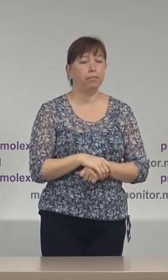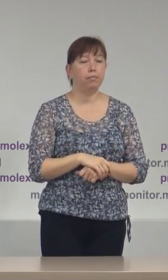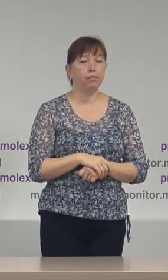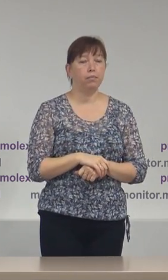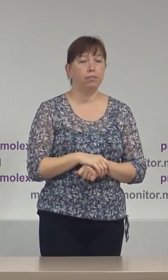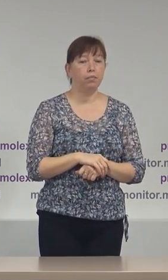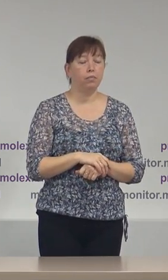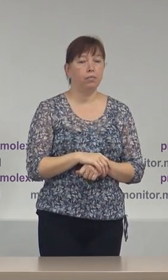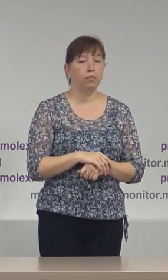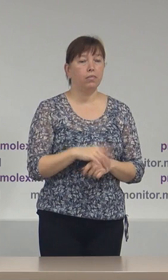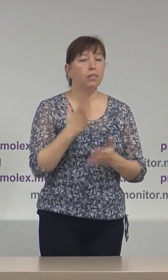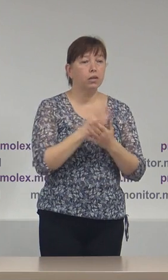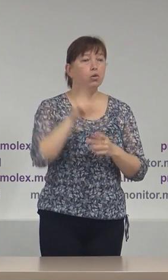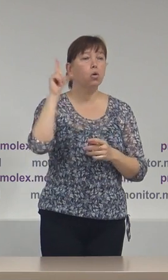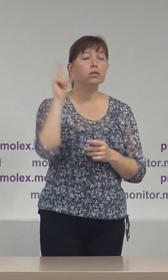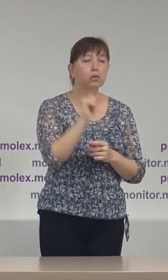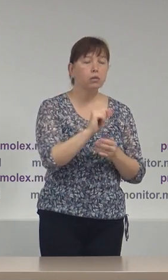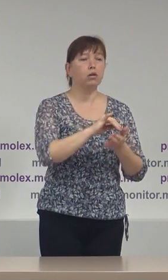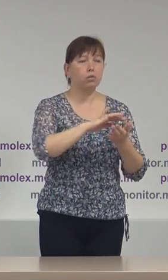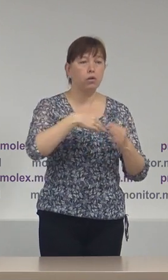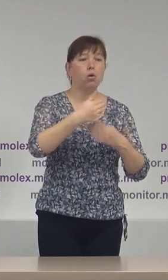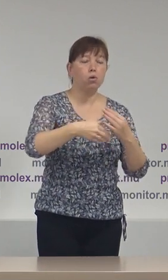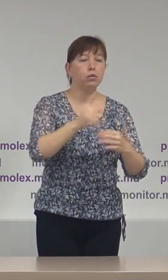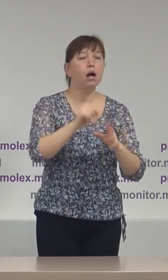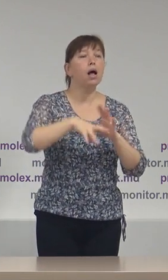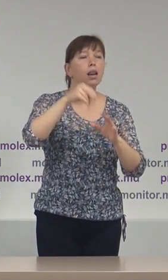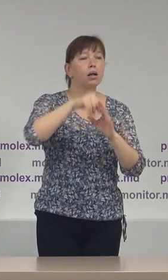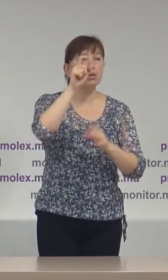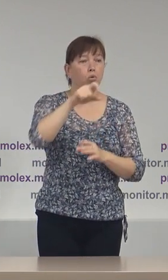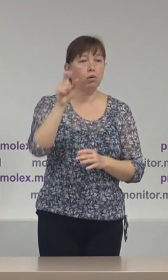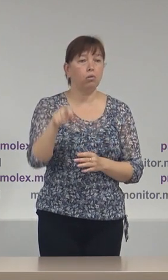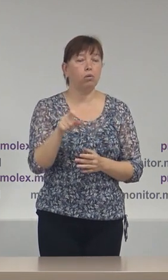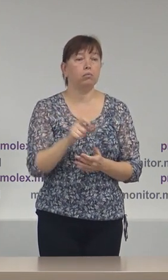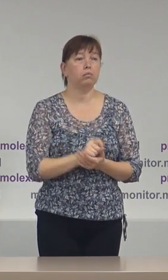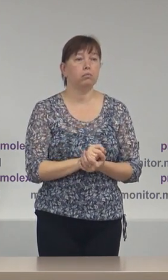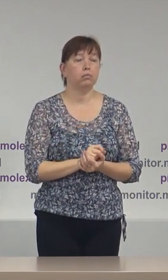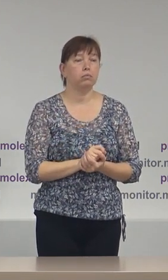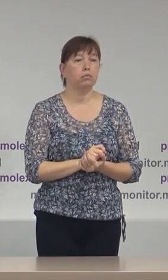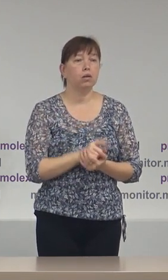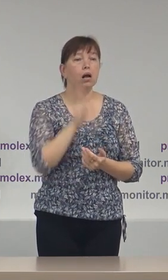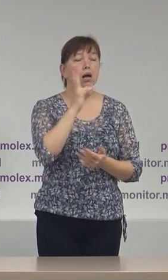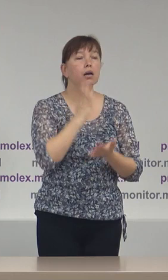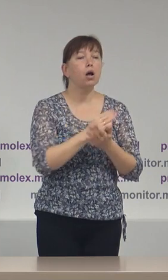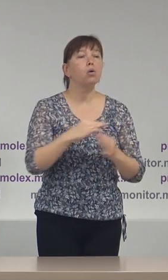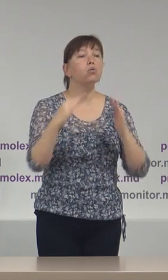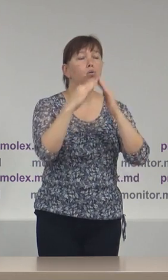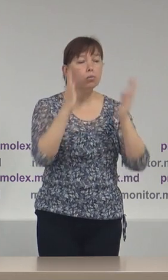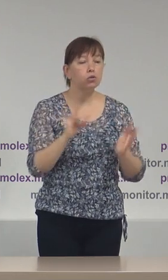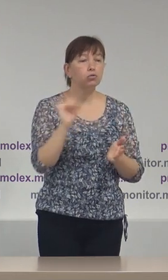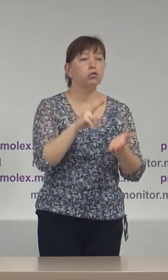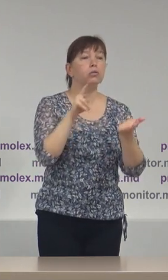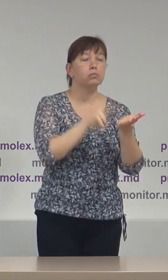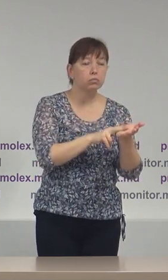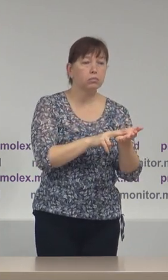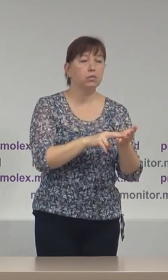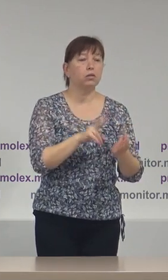atestăm o descreștere continuă a alegătorilor care au domiciliu și reședință și sunt